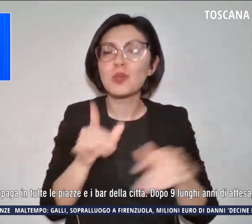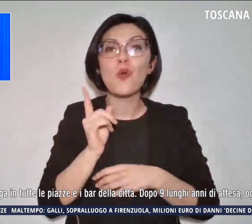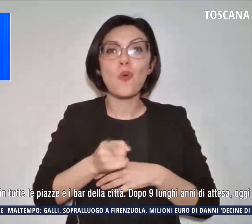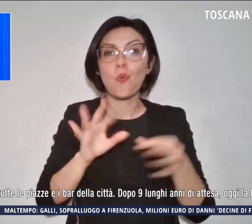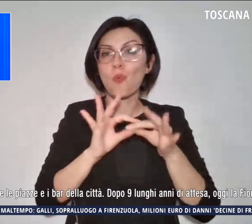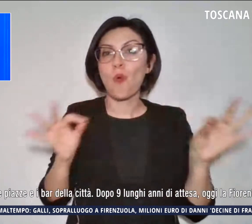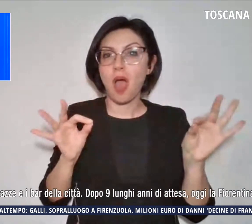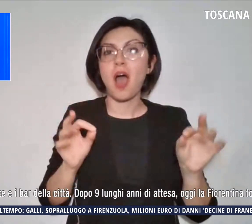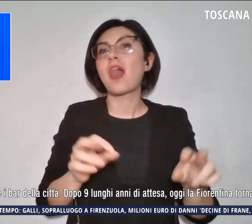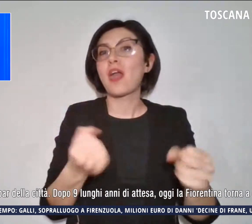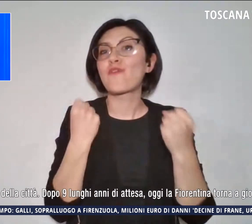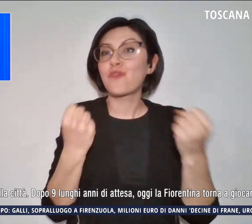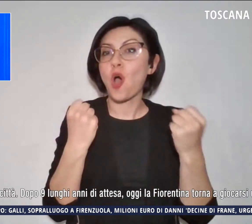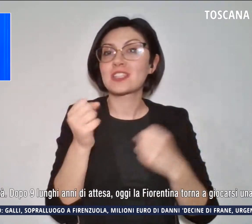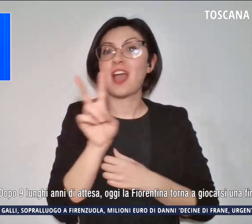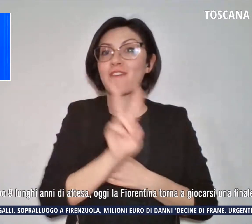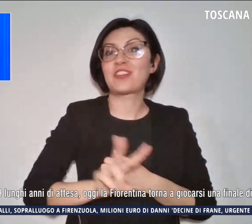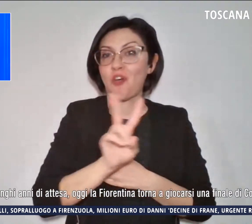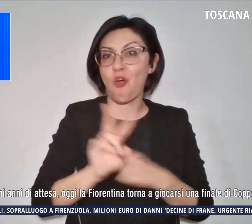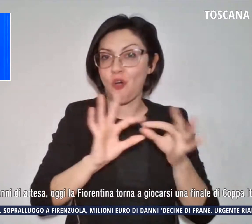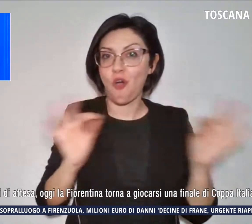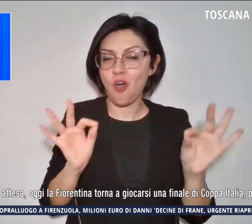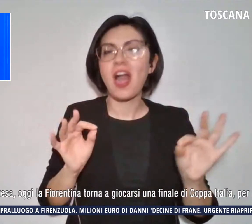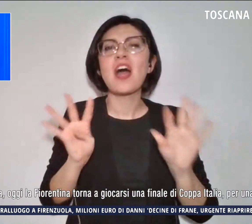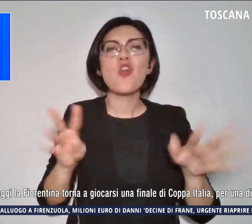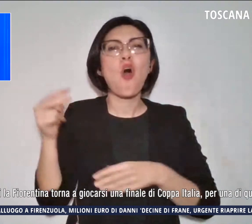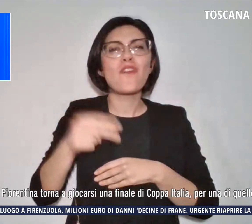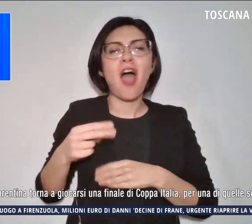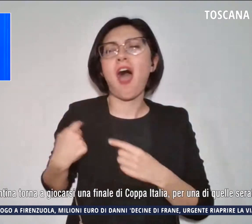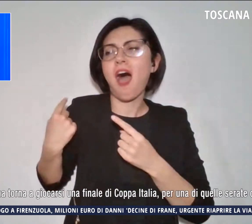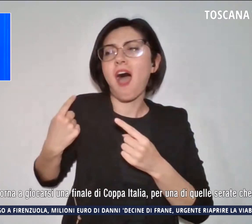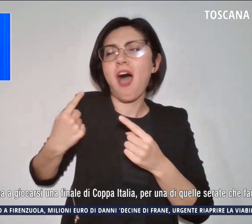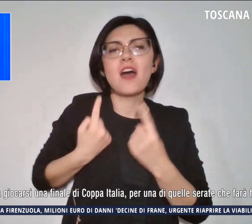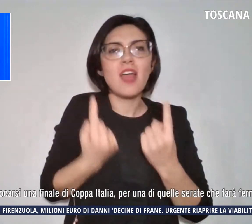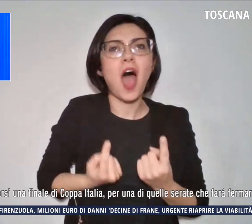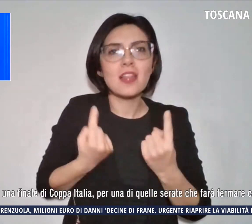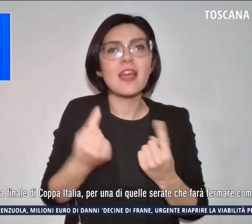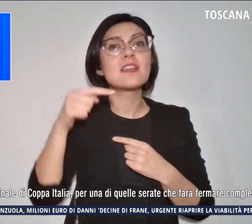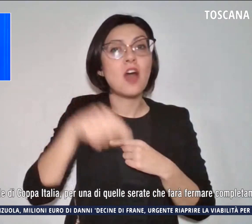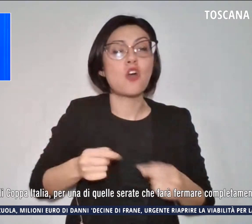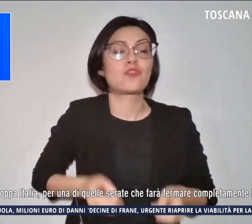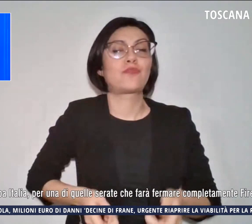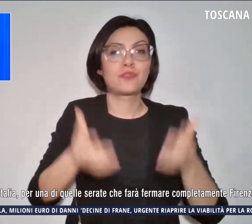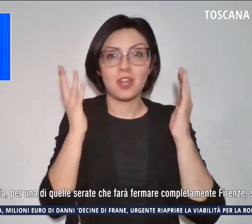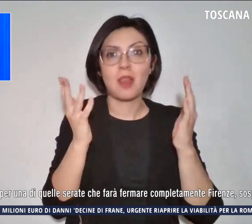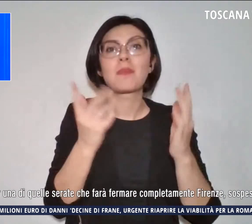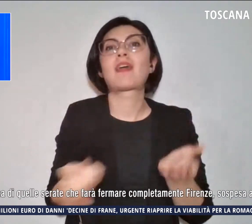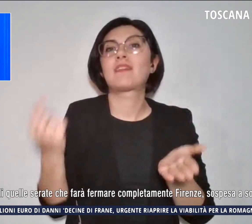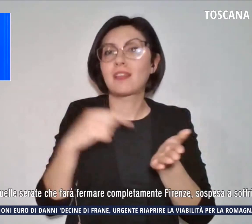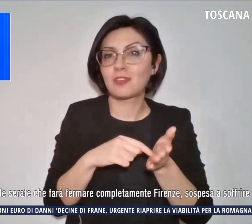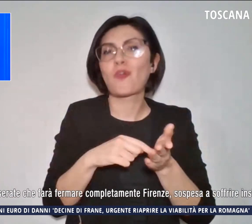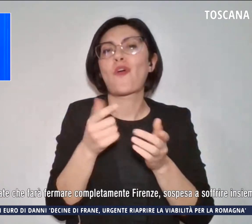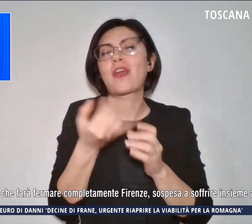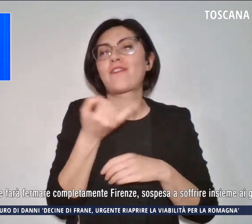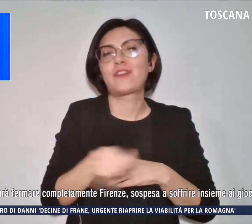Dopo nove lunghi anni di attesa, oggi la Fiorentina torna a giocarsi una finale di Coppa Italia